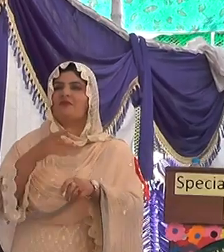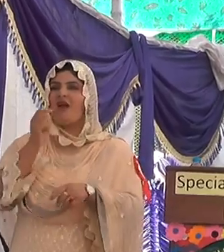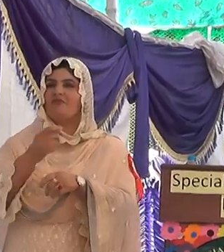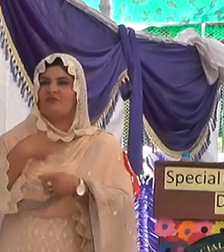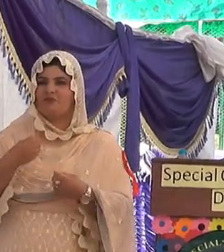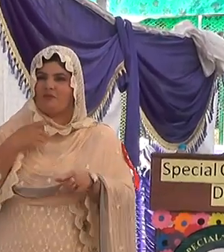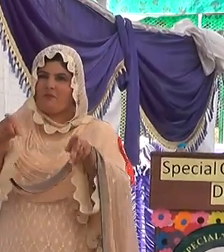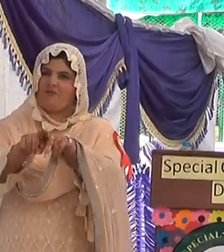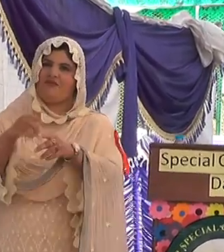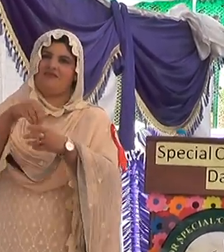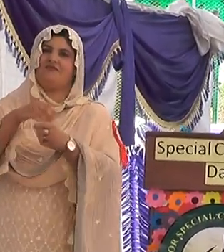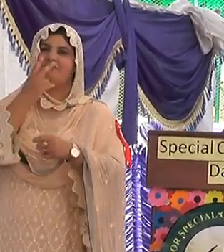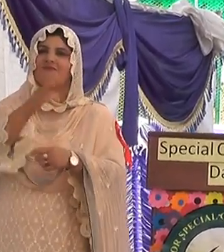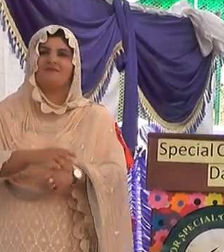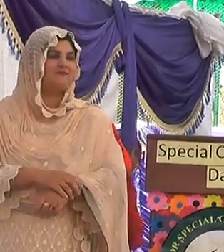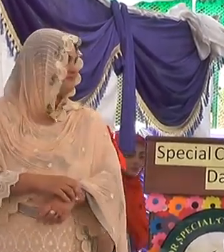اپنا حصہ ڈالنے آیا ہوں